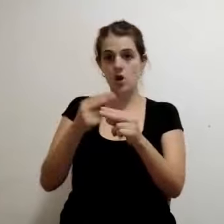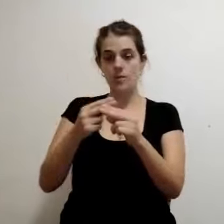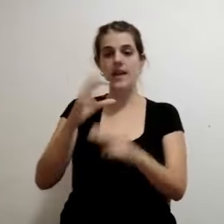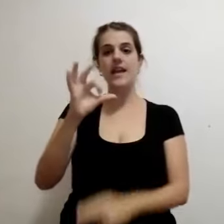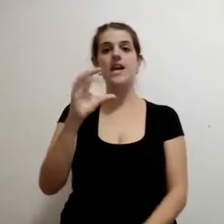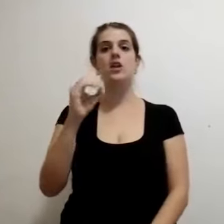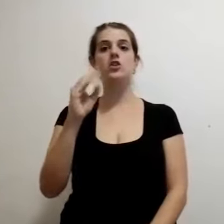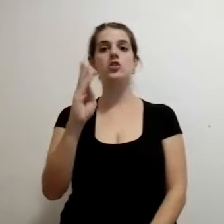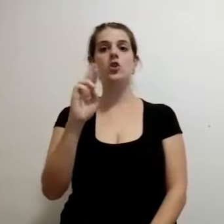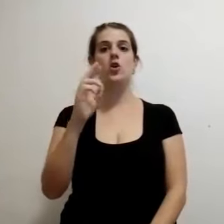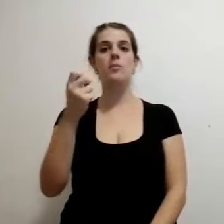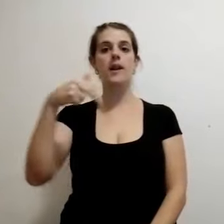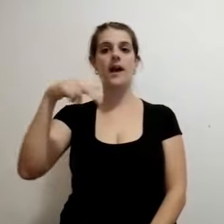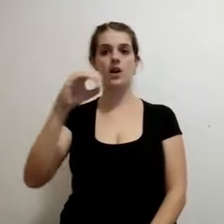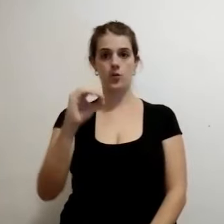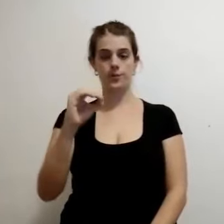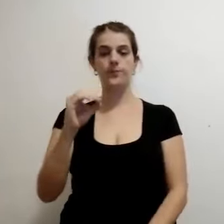femenina contra alto.